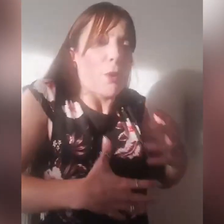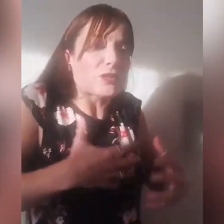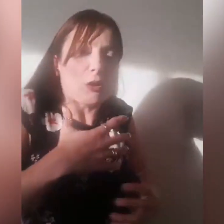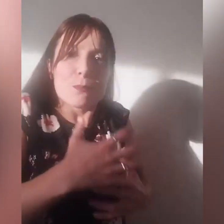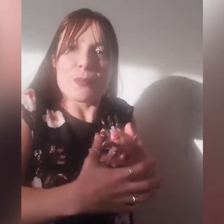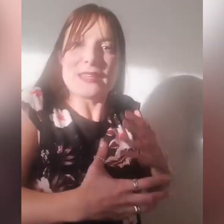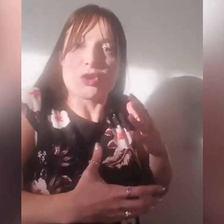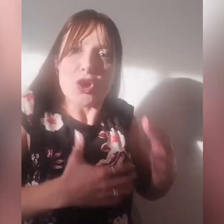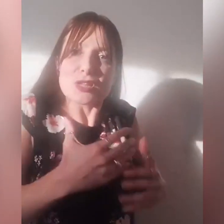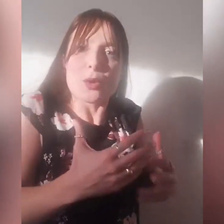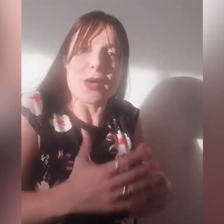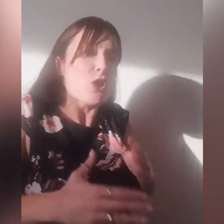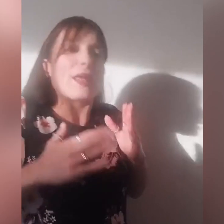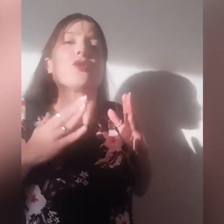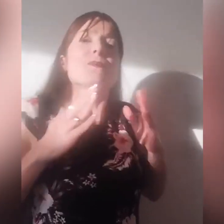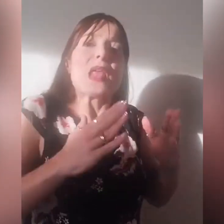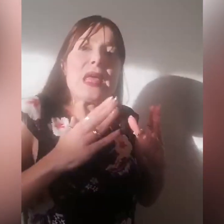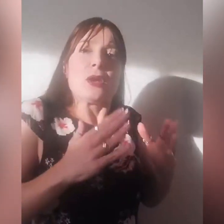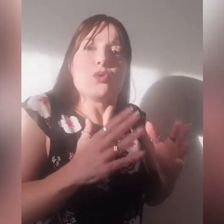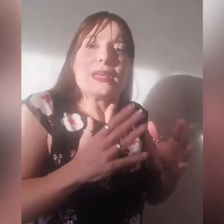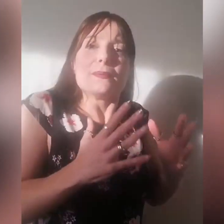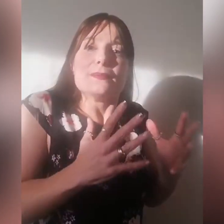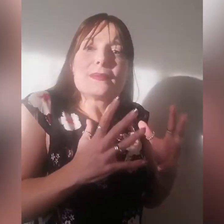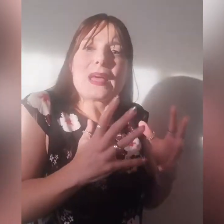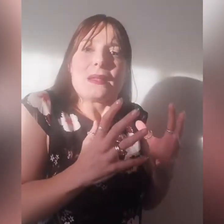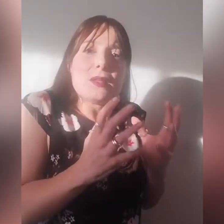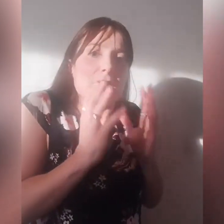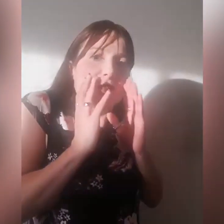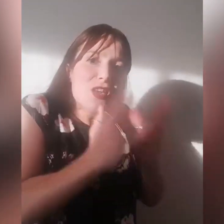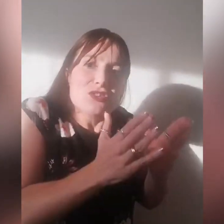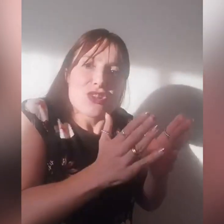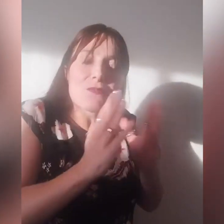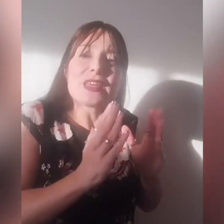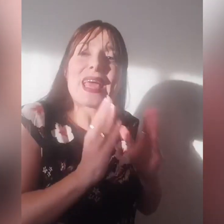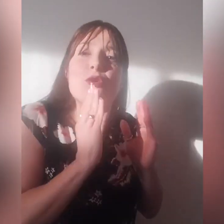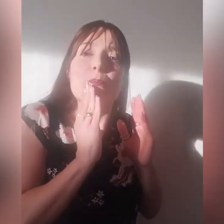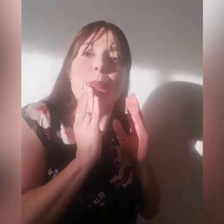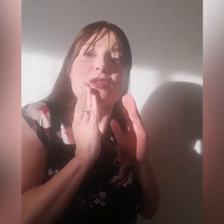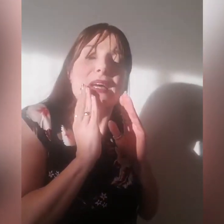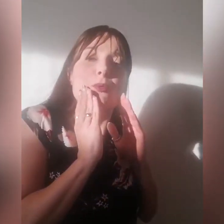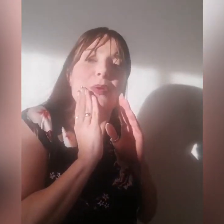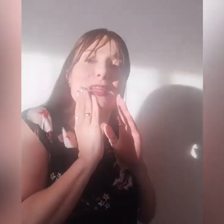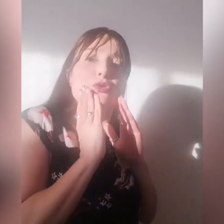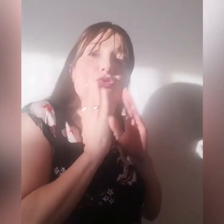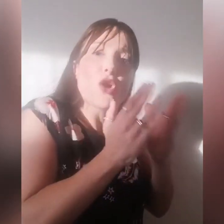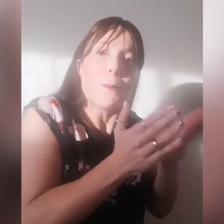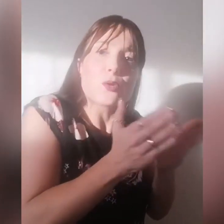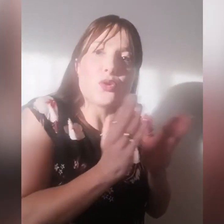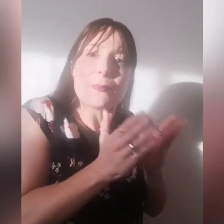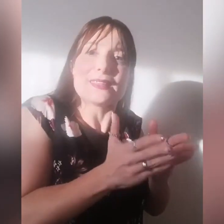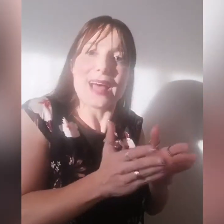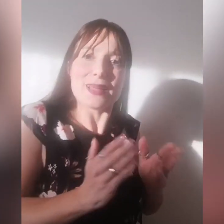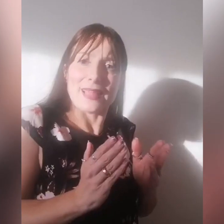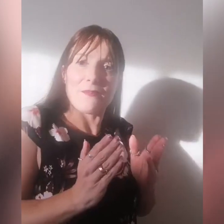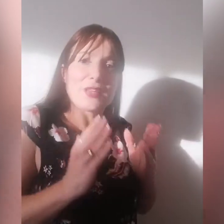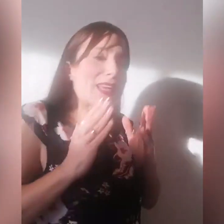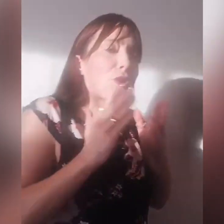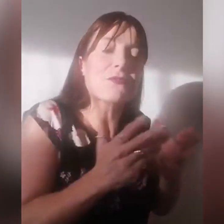porta a compimento la sua parola, lui vigila finché non porta a compimento ciò per cui l'ha mandata, finché non la